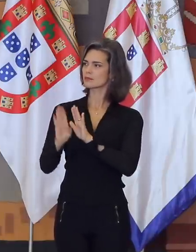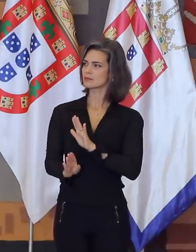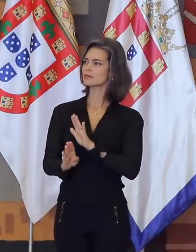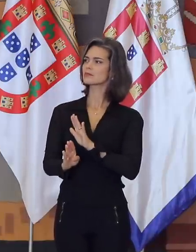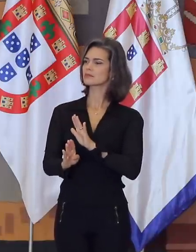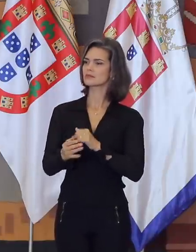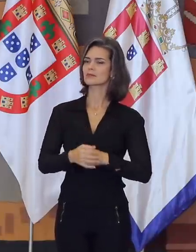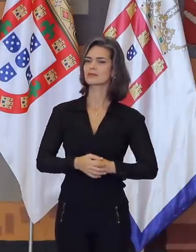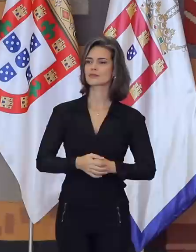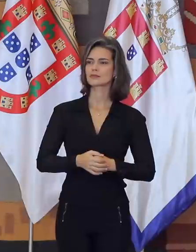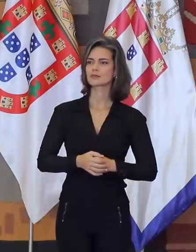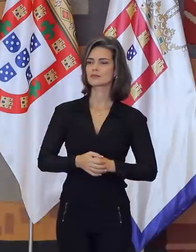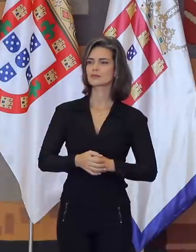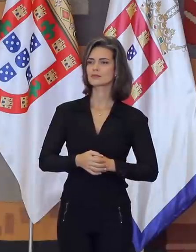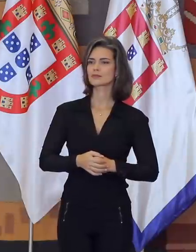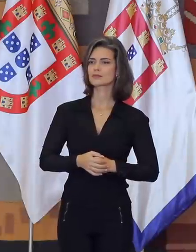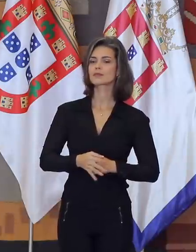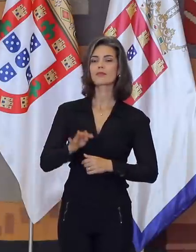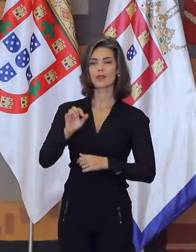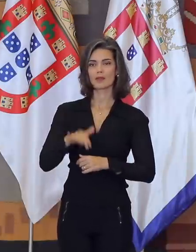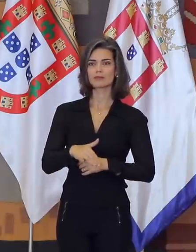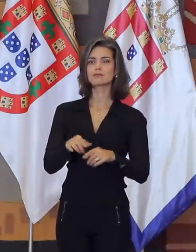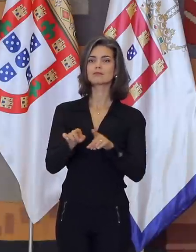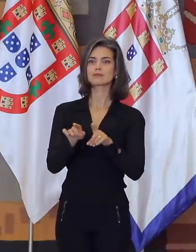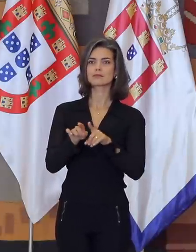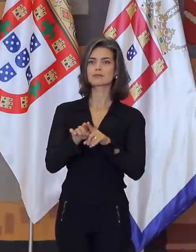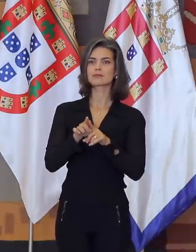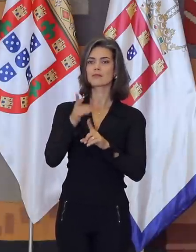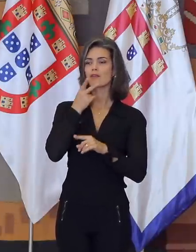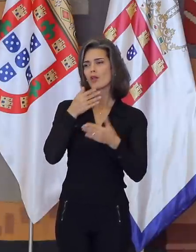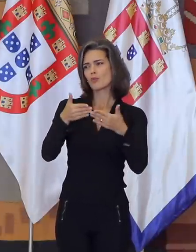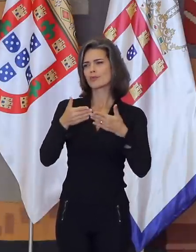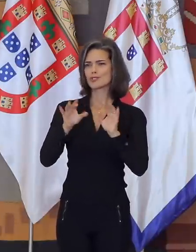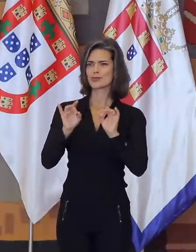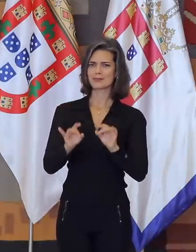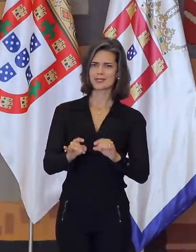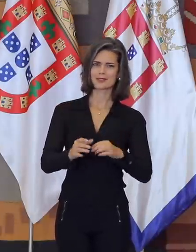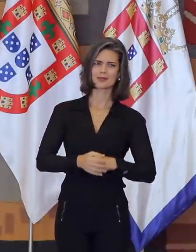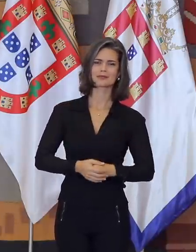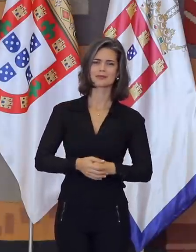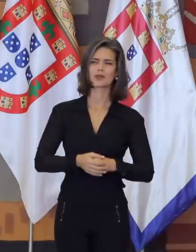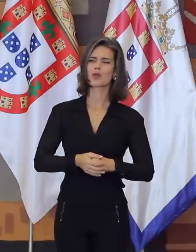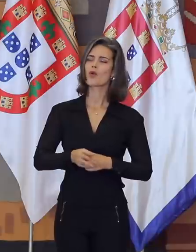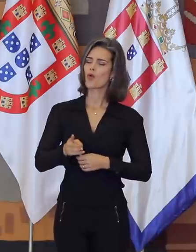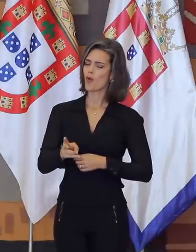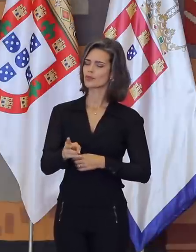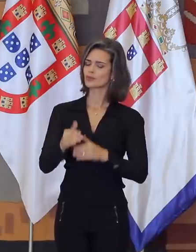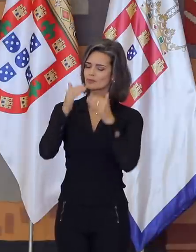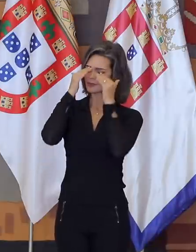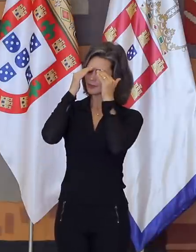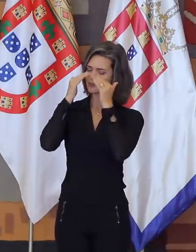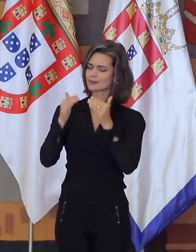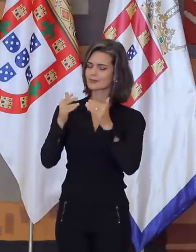perante os chefes da casa. Finalmente, me reservo o direito de fazer um pedido. Continuem a honrar